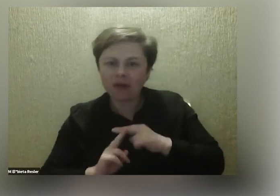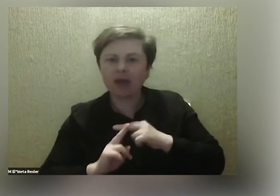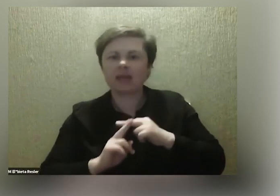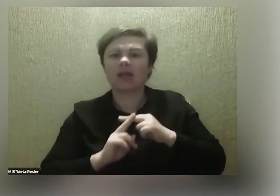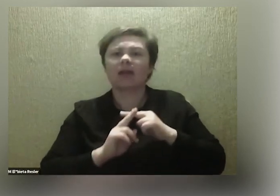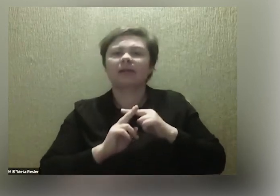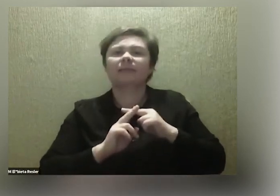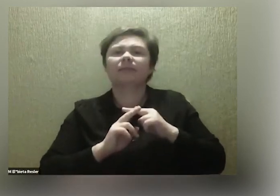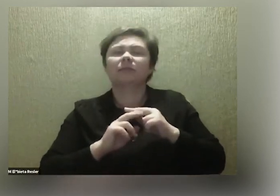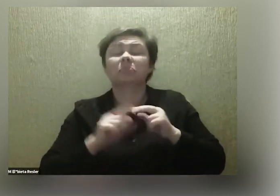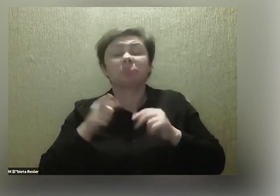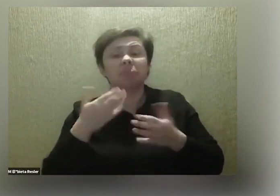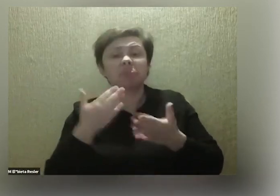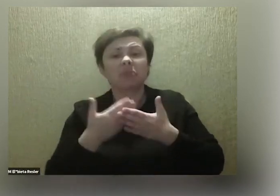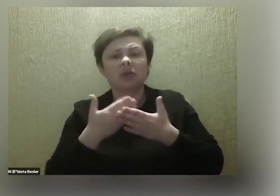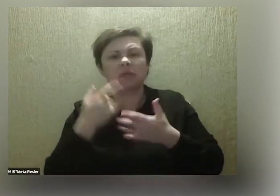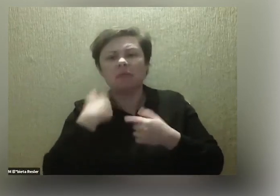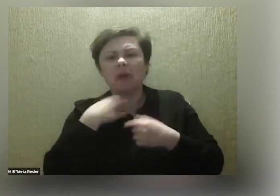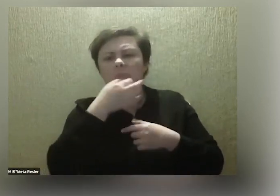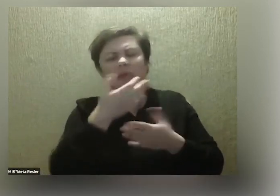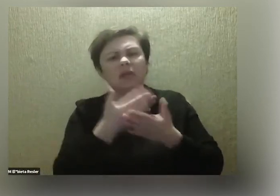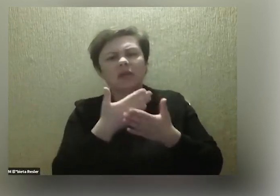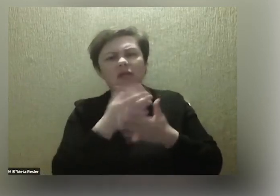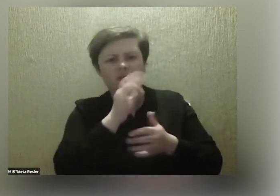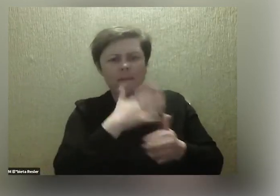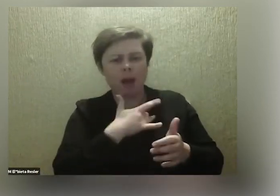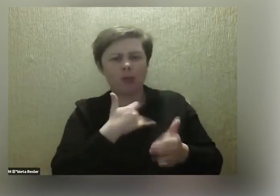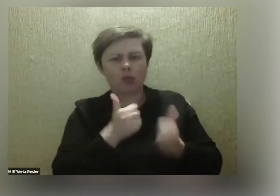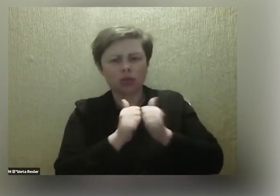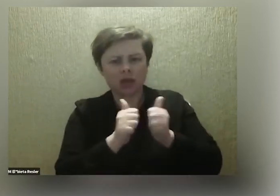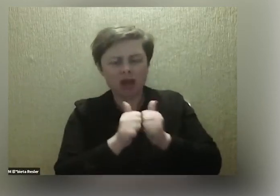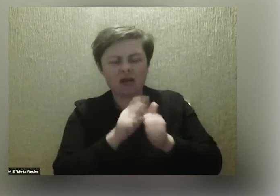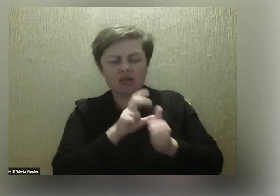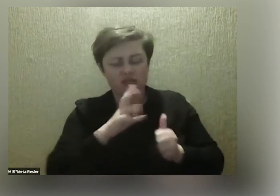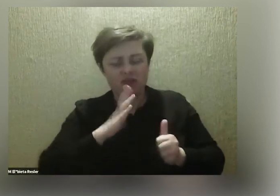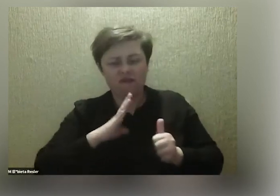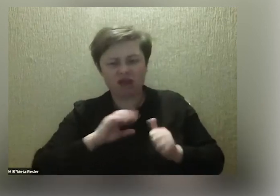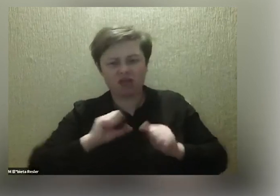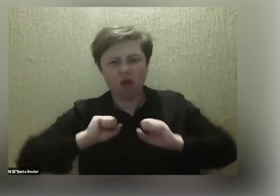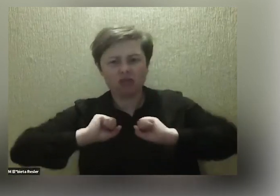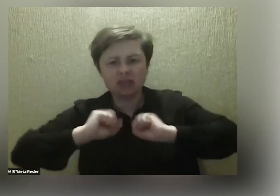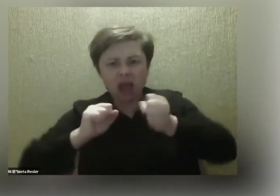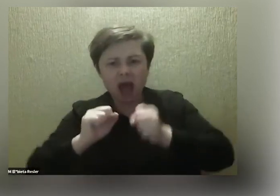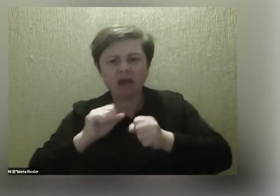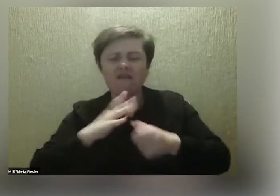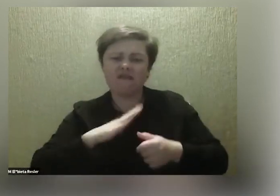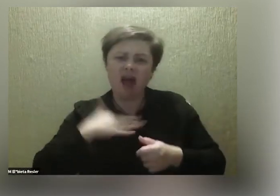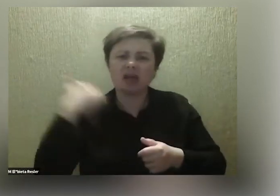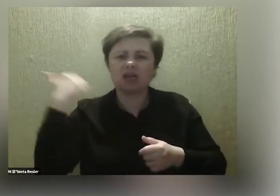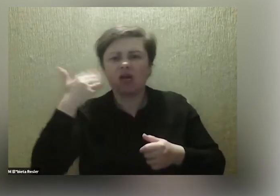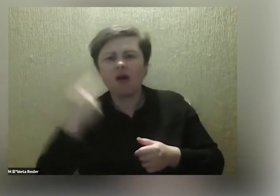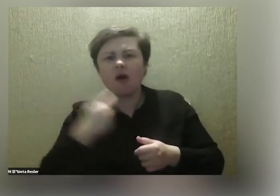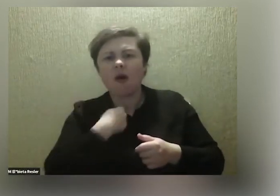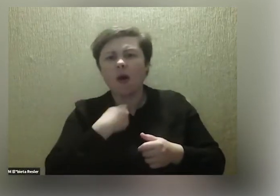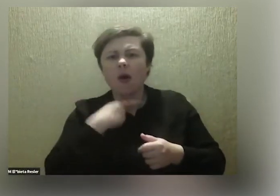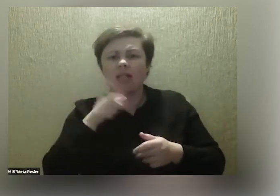stoi za tym jakieś poczucie misji, czy uważasz, że warto się angażować i zabierać głos w mediach społecznościowych?